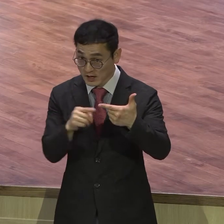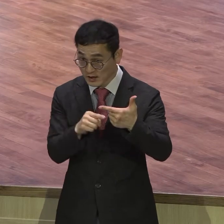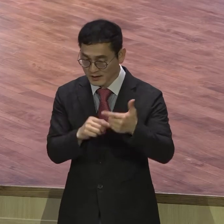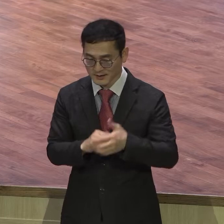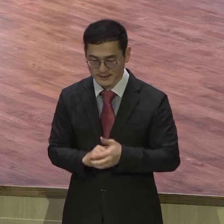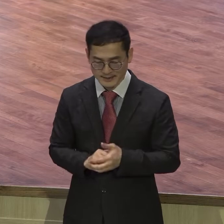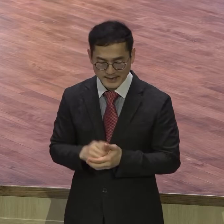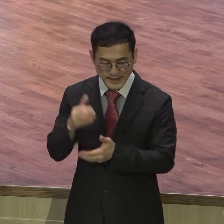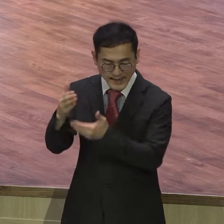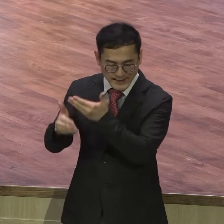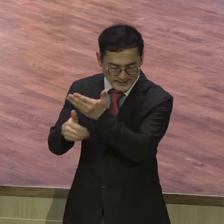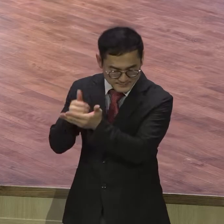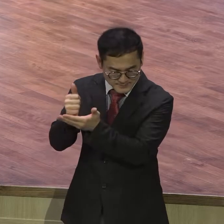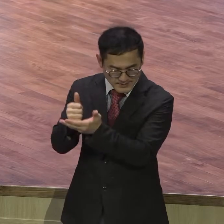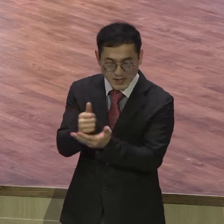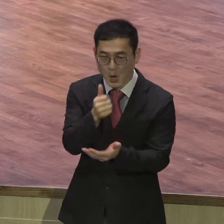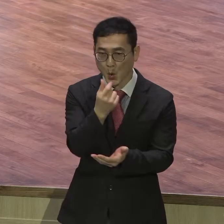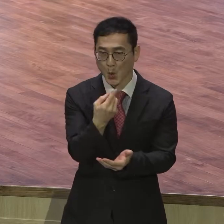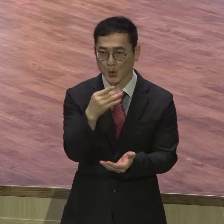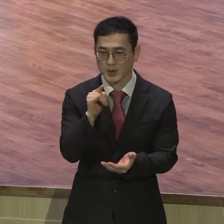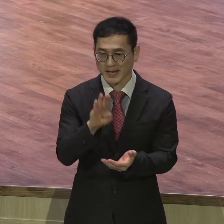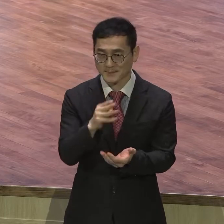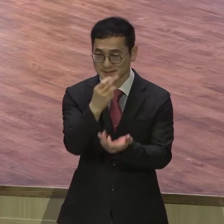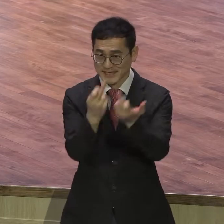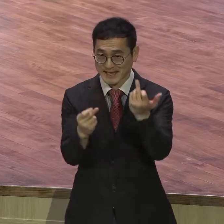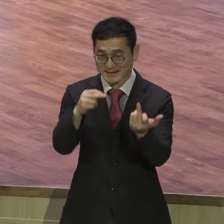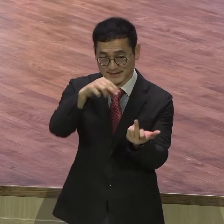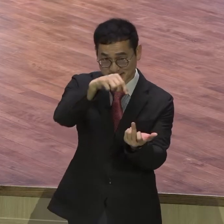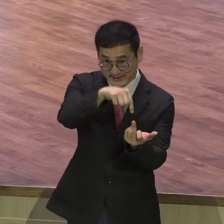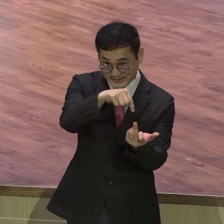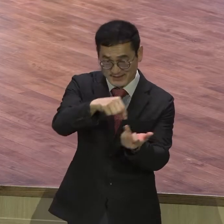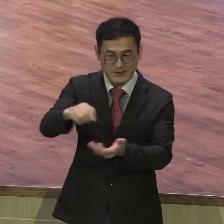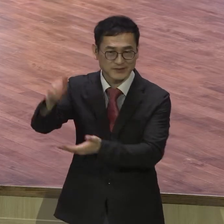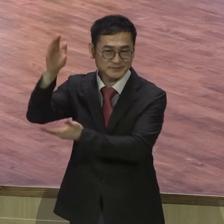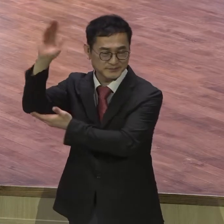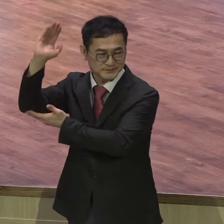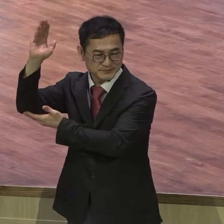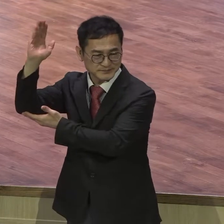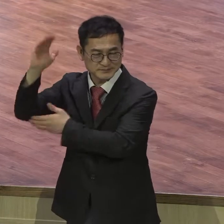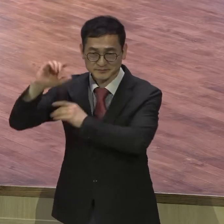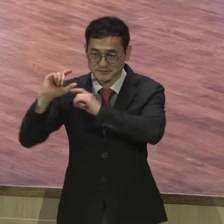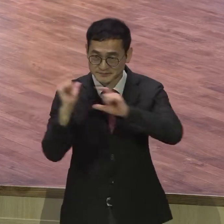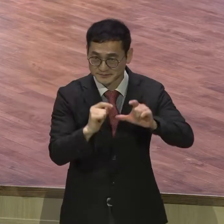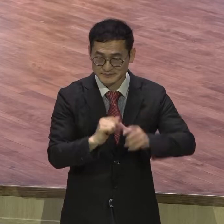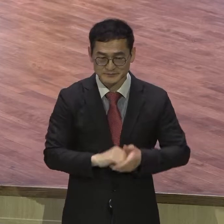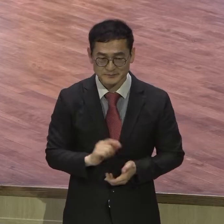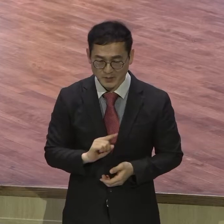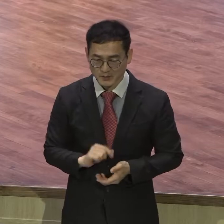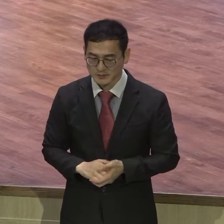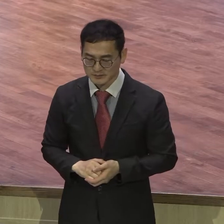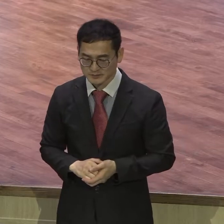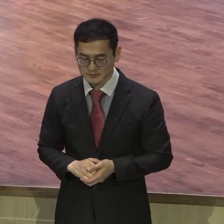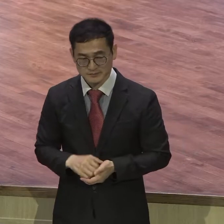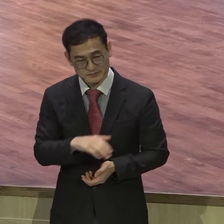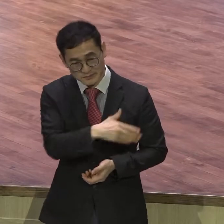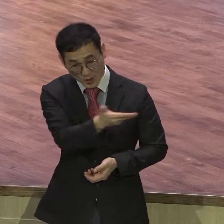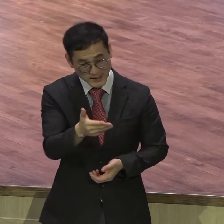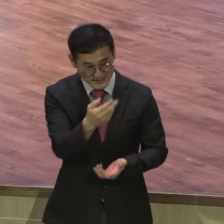여호와께서 호랩산에서 우리에게 말씀하여 이러시기를 너희가 이 산에 거주한 지 오랜 이 방향을